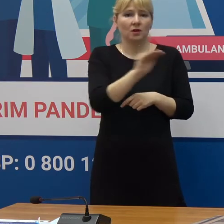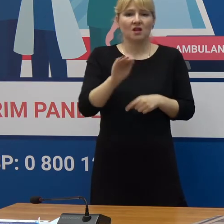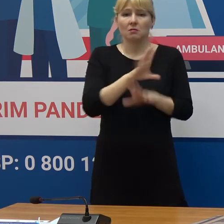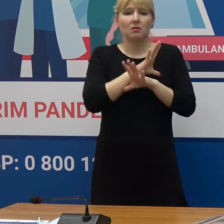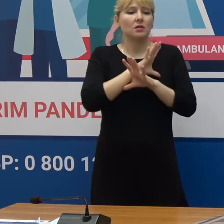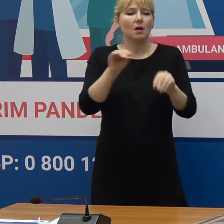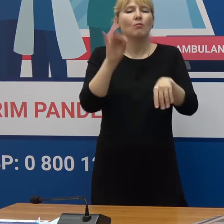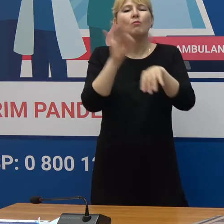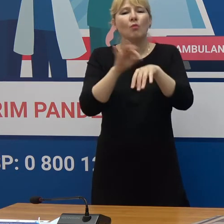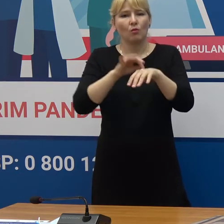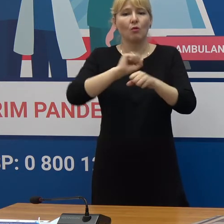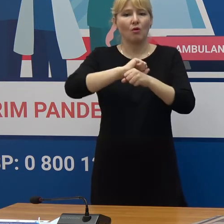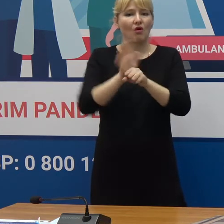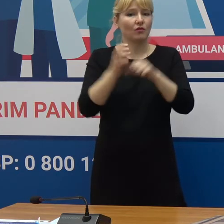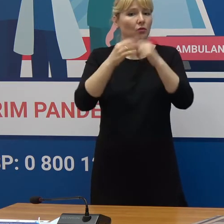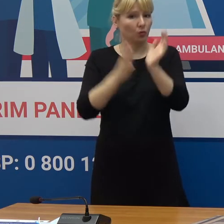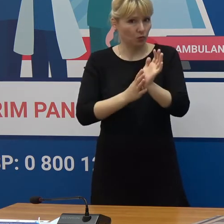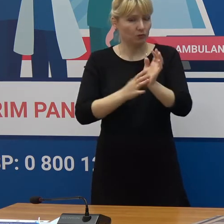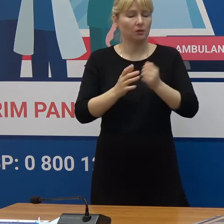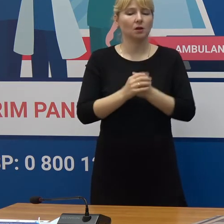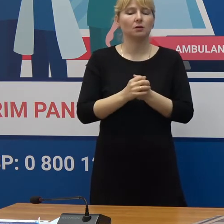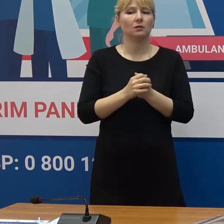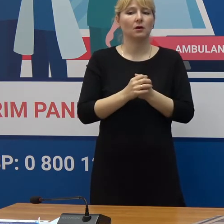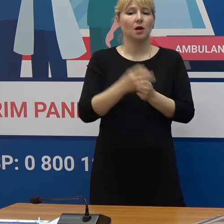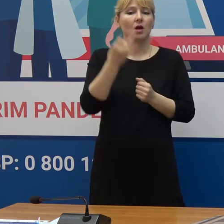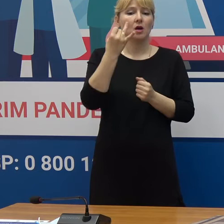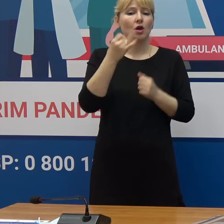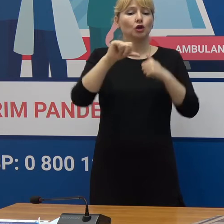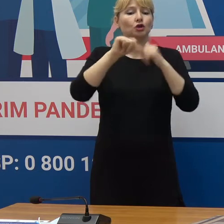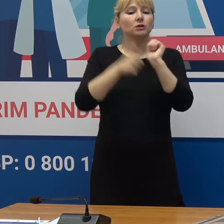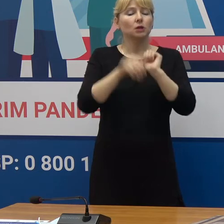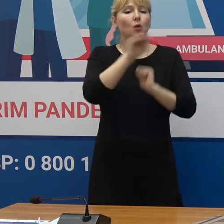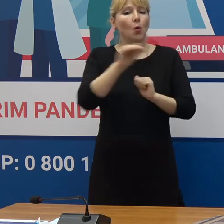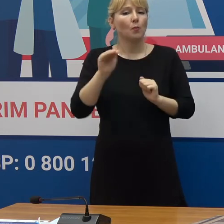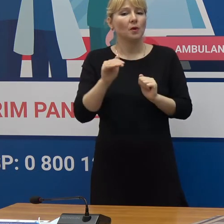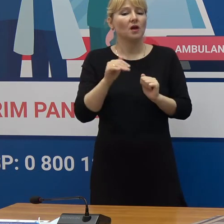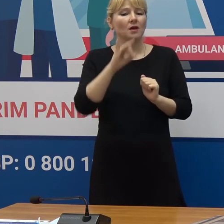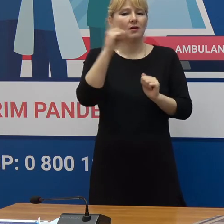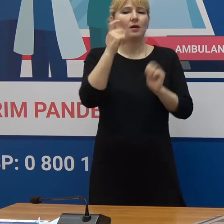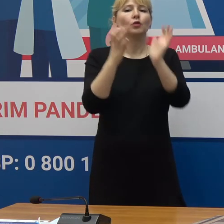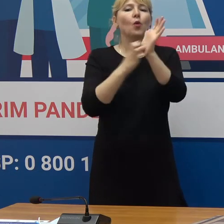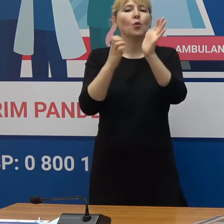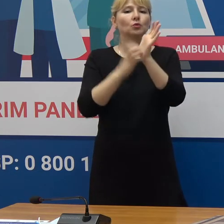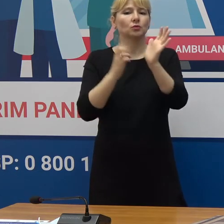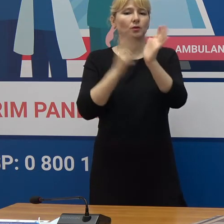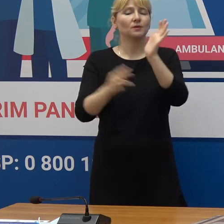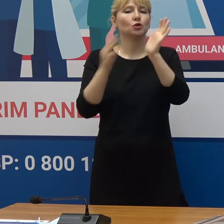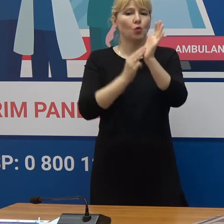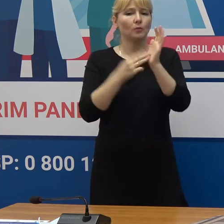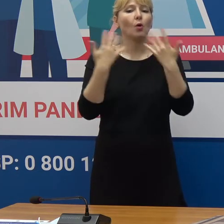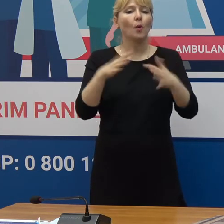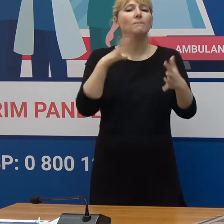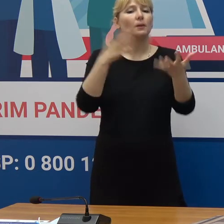boala COVID-19 Comparativ cu 16 copii din 978 care au